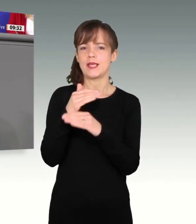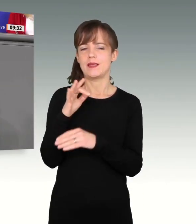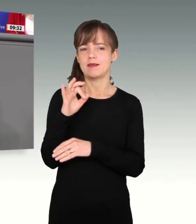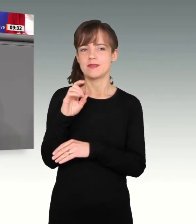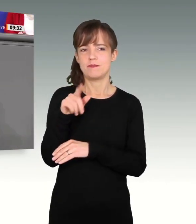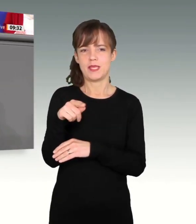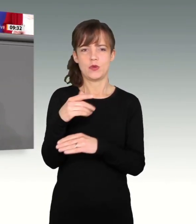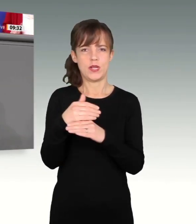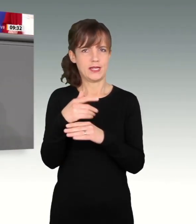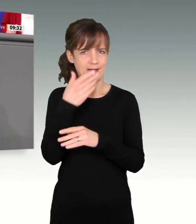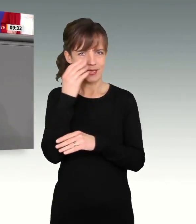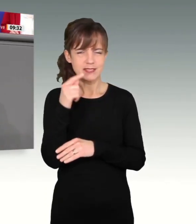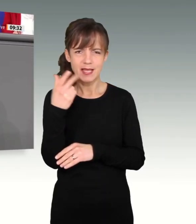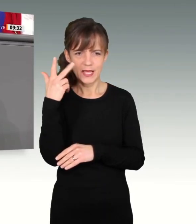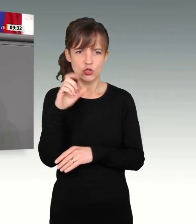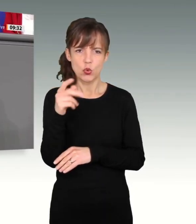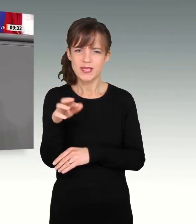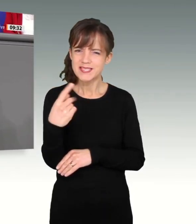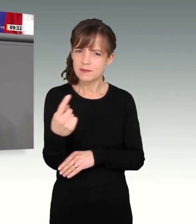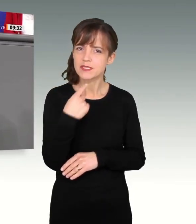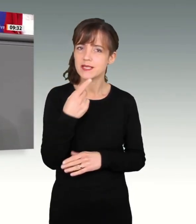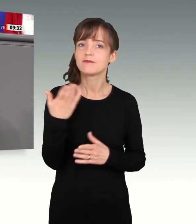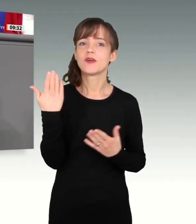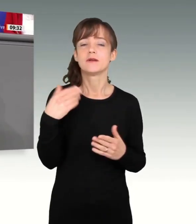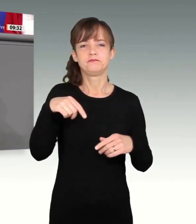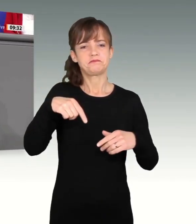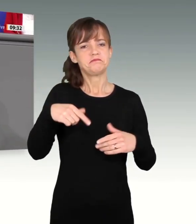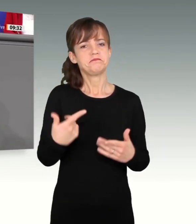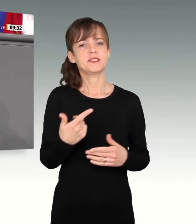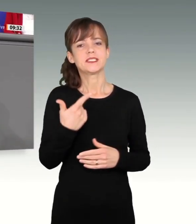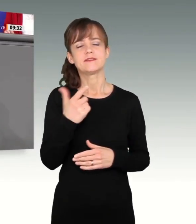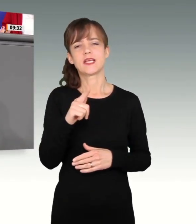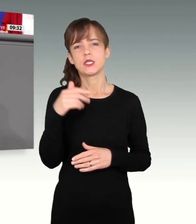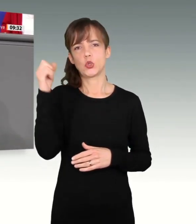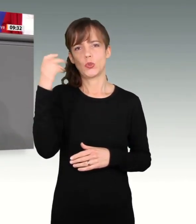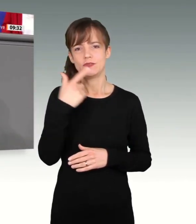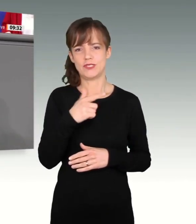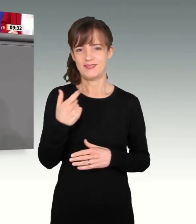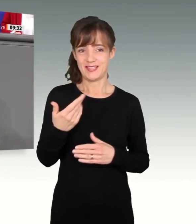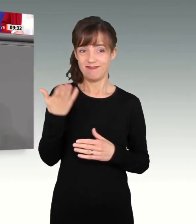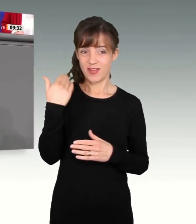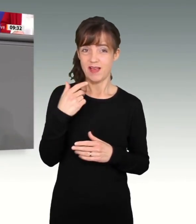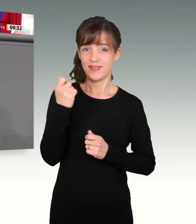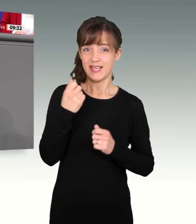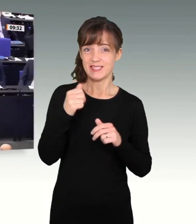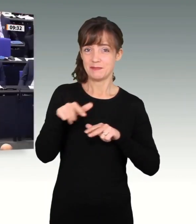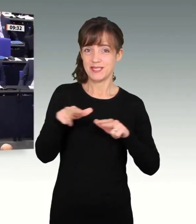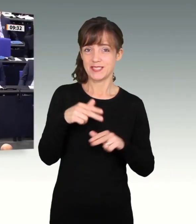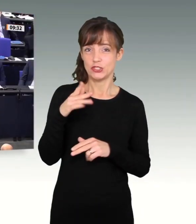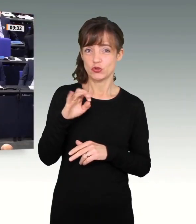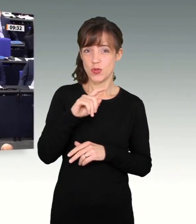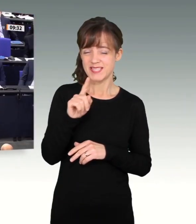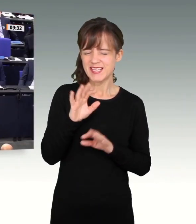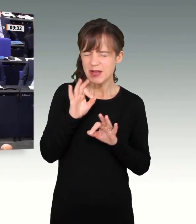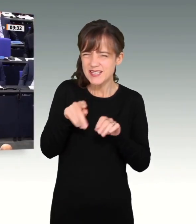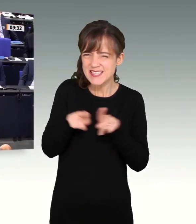vergessen. Sie sagten ihr, Herr Dürr, an dieser Stelle am 2. Juli 2020 als Finanzminister Scholz genau denselben Rücklagentrick anwenden